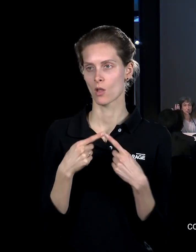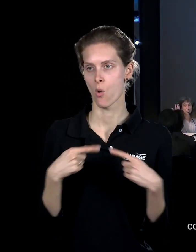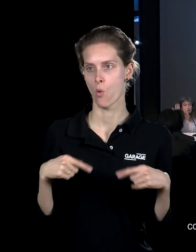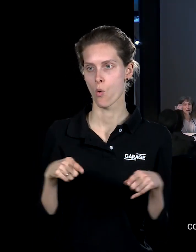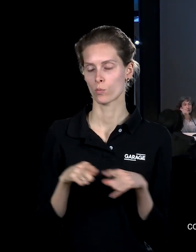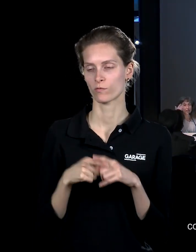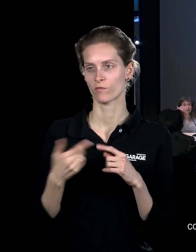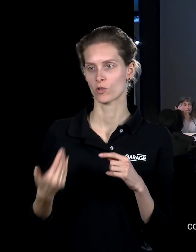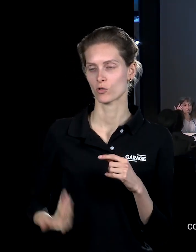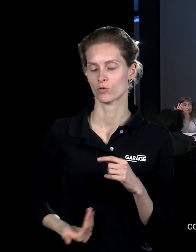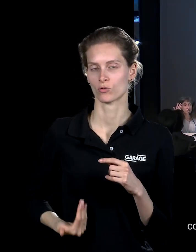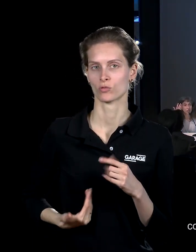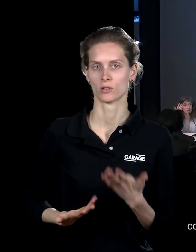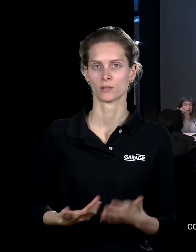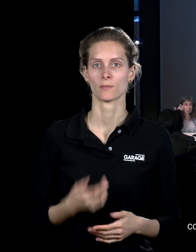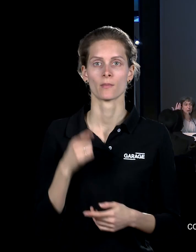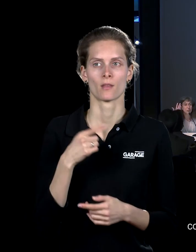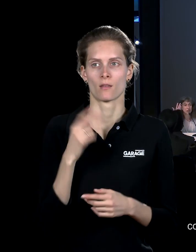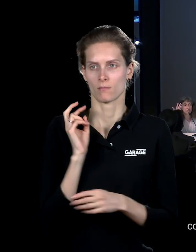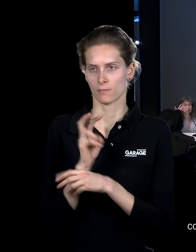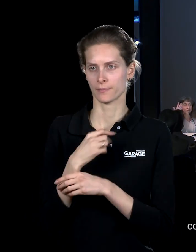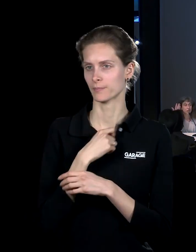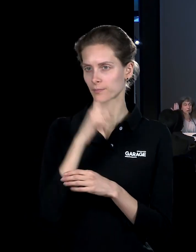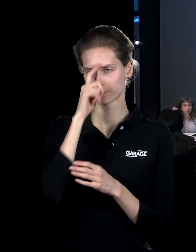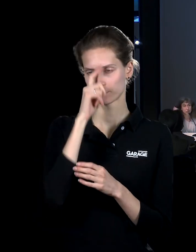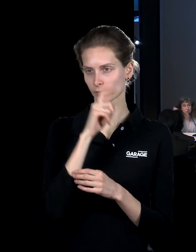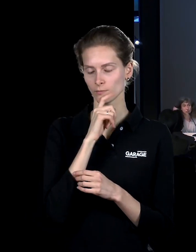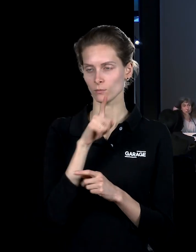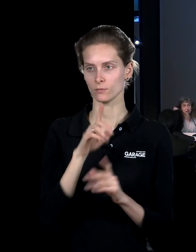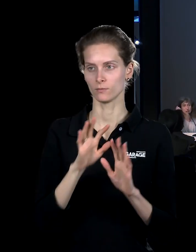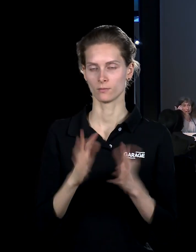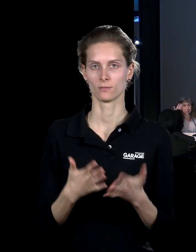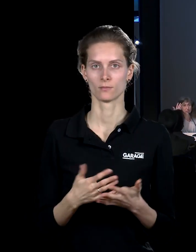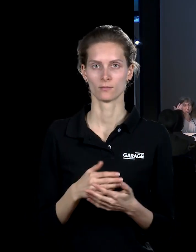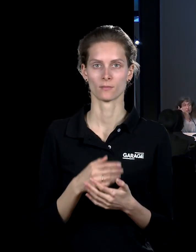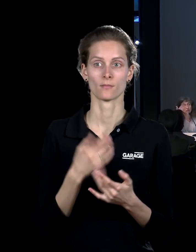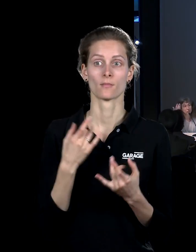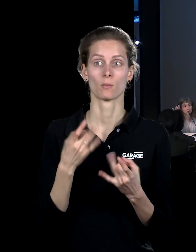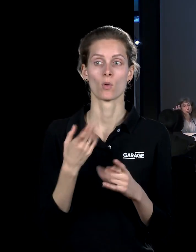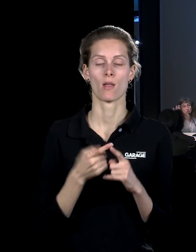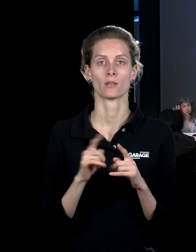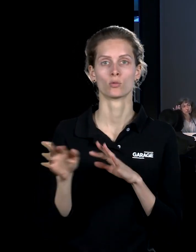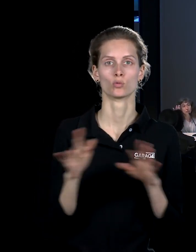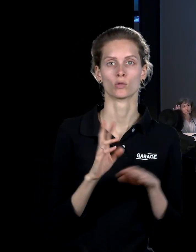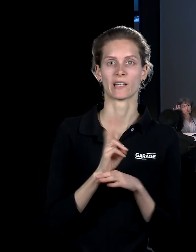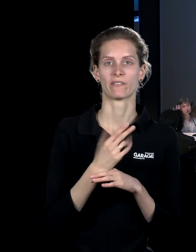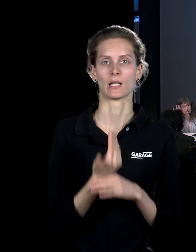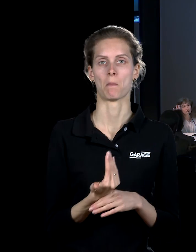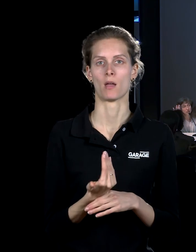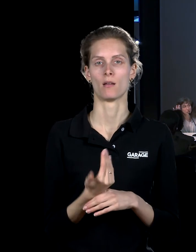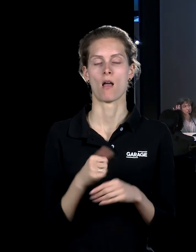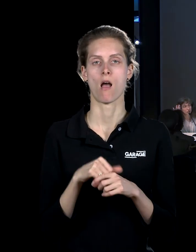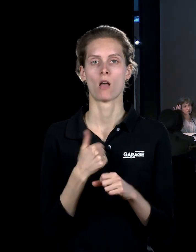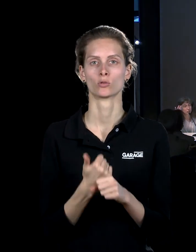сообщества, некие странные ритуалы, которые он не понимает и которые там проходят. Сами по себе это становится сюжетом фильма.